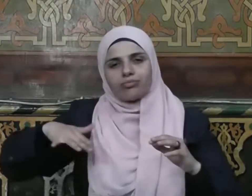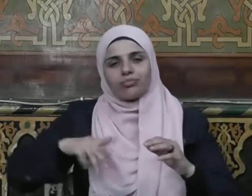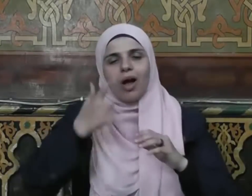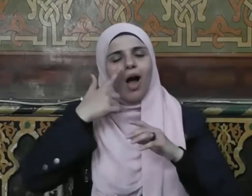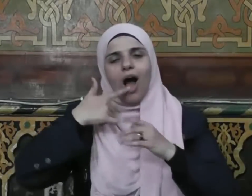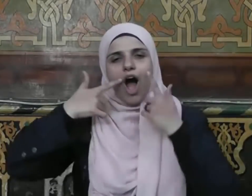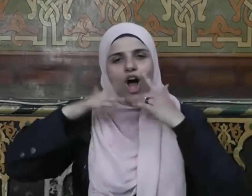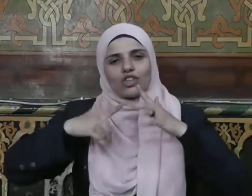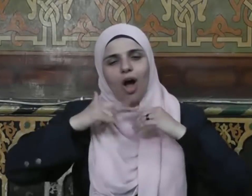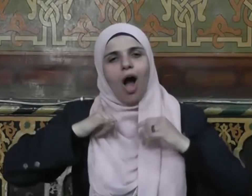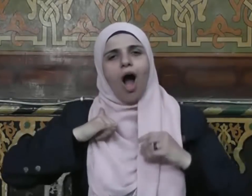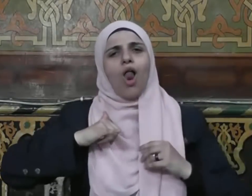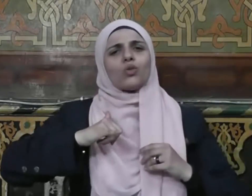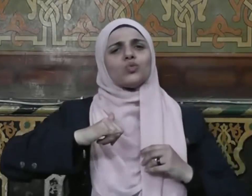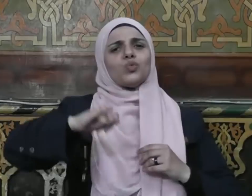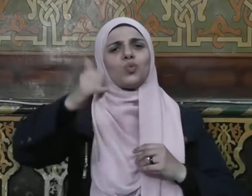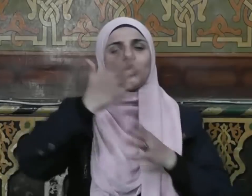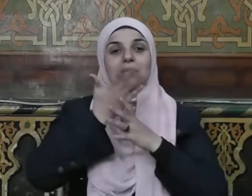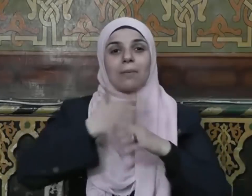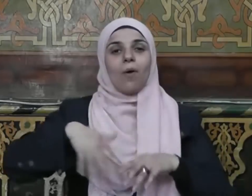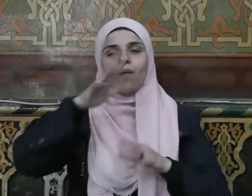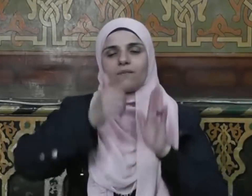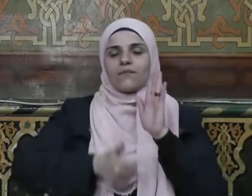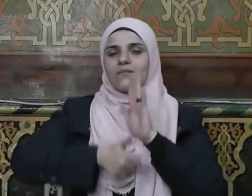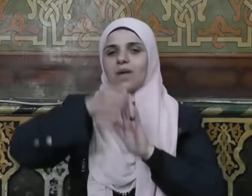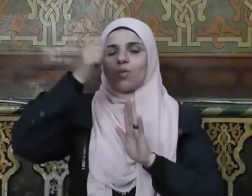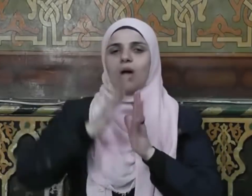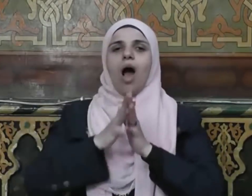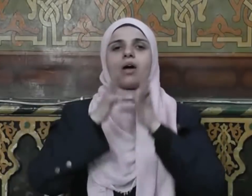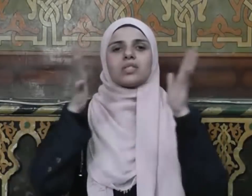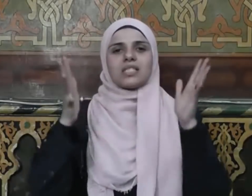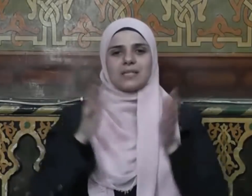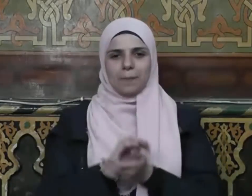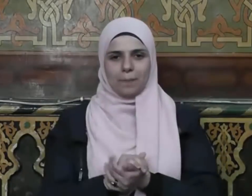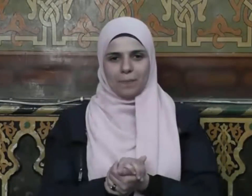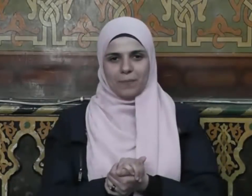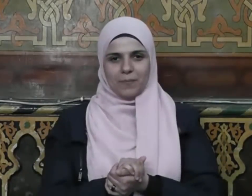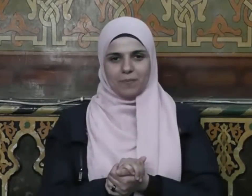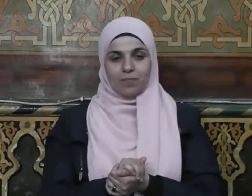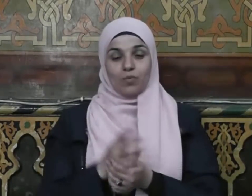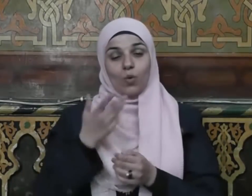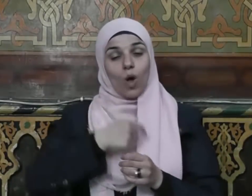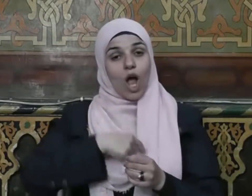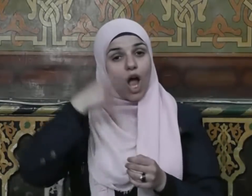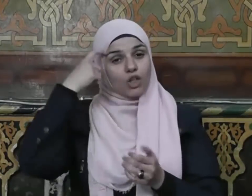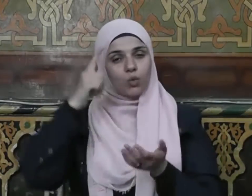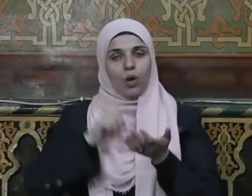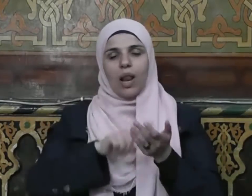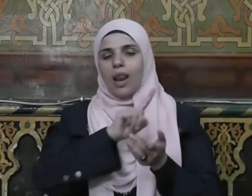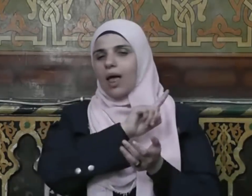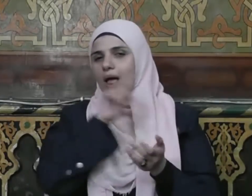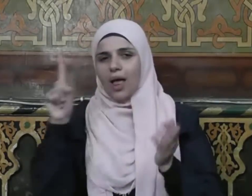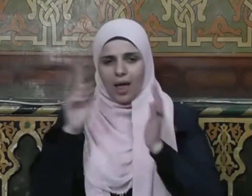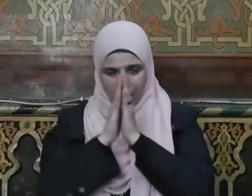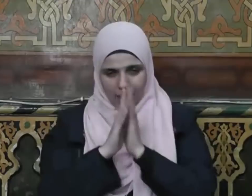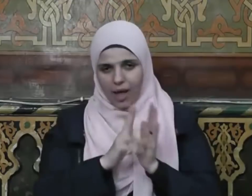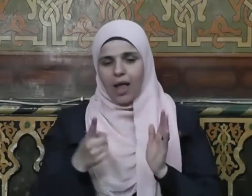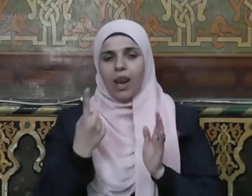خالدين فيها أبدا ذلك الفوز العظيم وأشهد أن لا إله